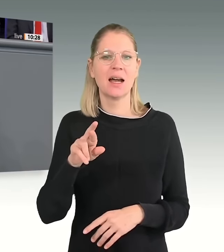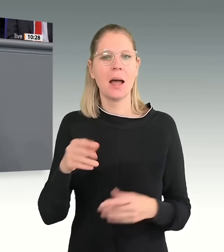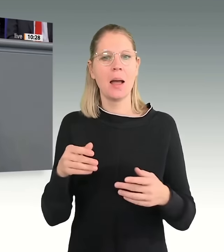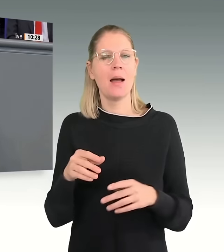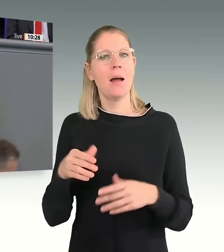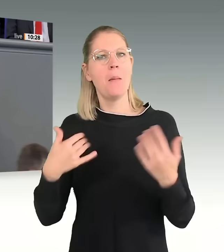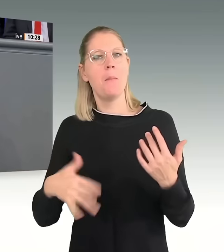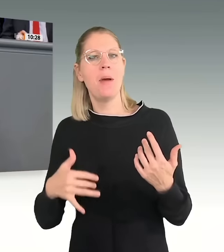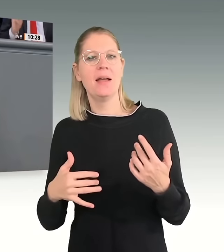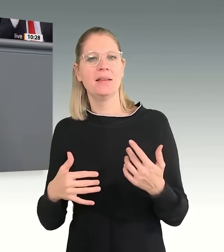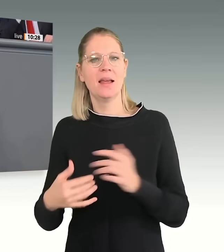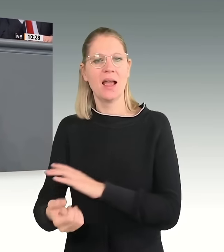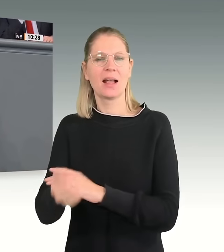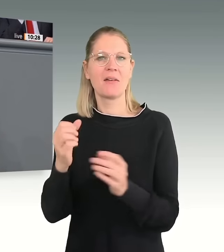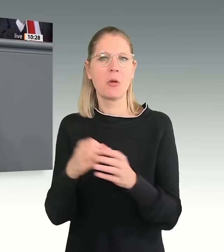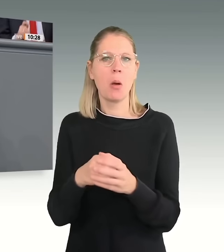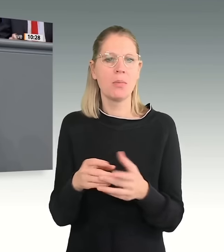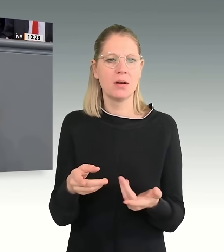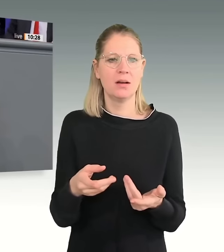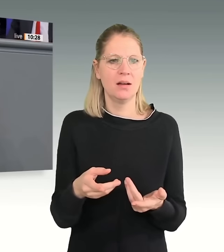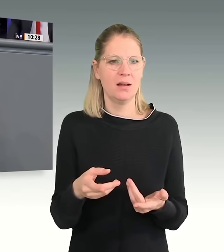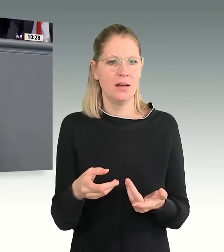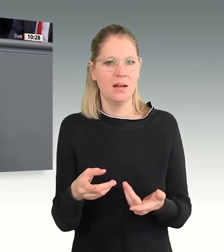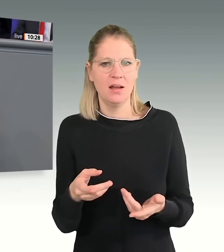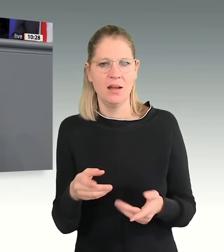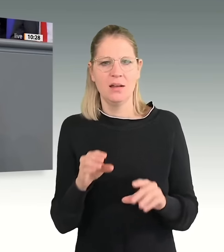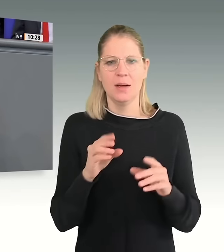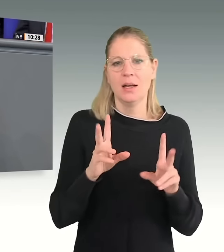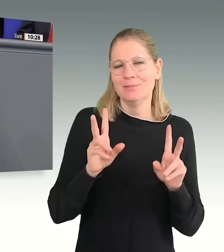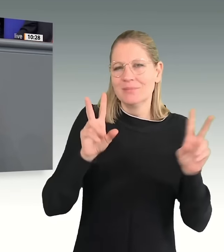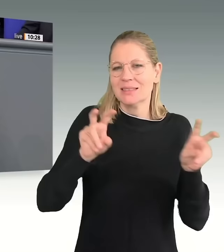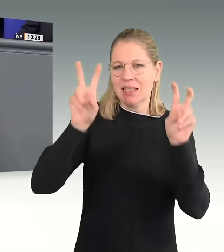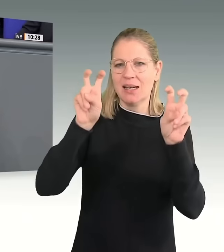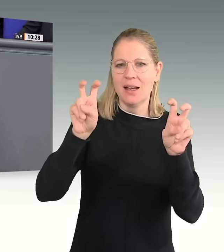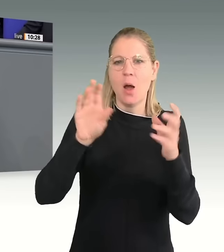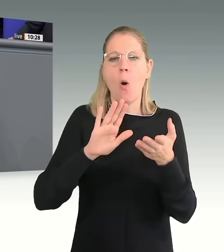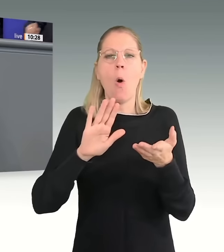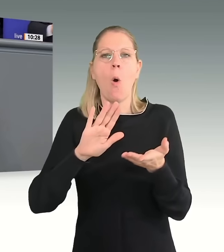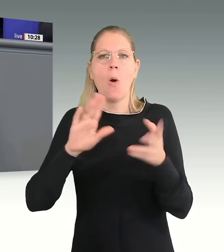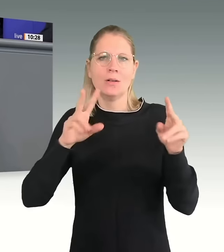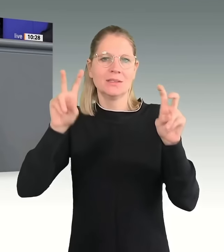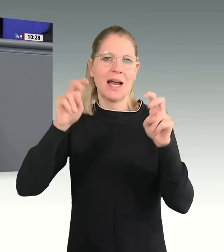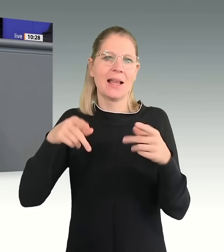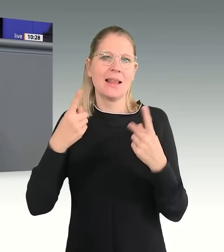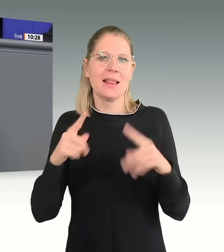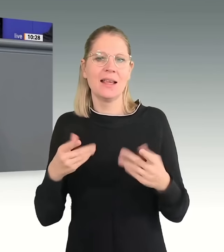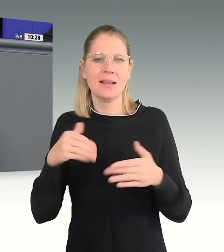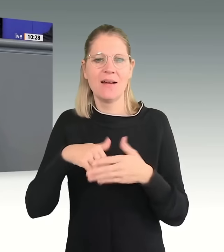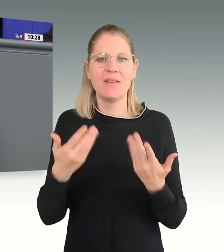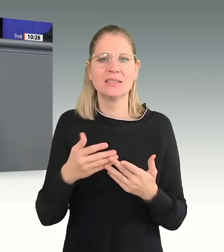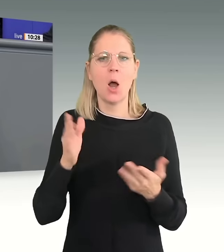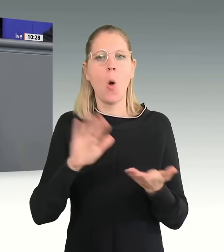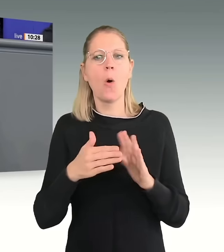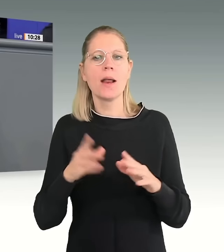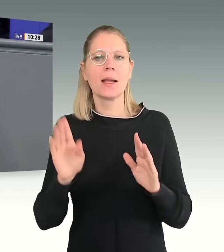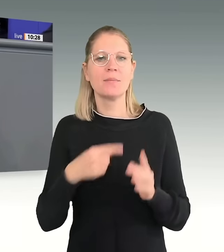ein paar anderen armen Schweinen? Hey, wie wäre es denn mit den Leuten im Asylbewerberheim? Das scheint derzeit ihr Credo zu sein. Kein einziger Mensch in diesem